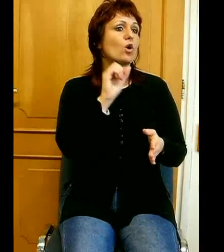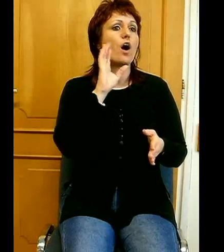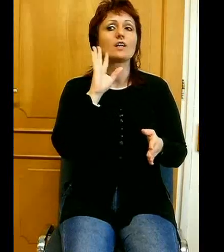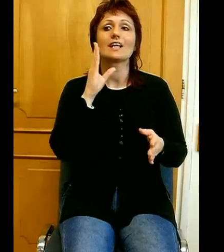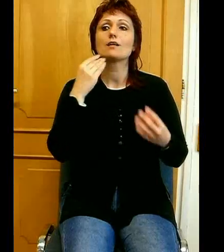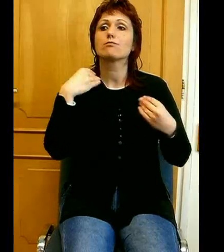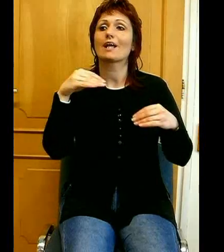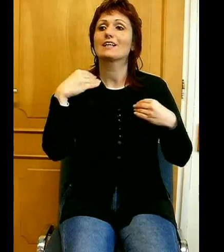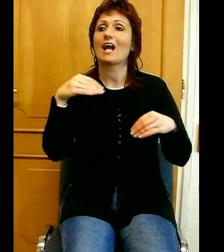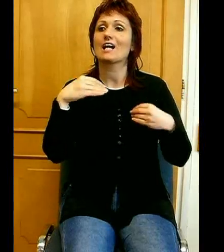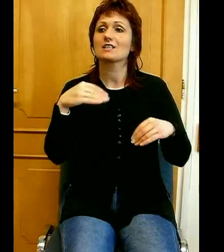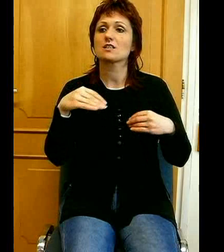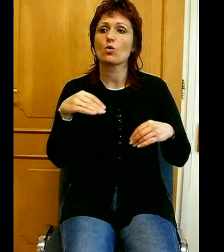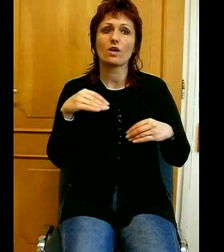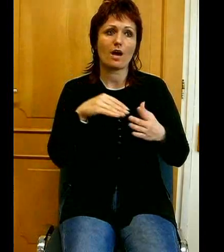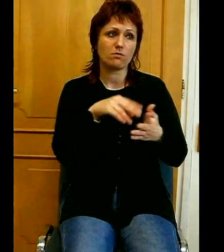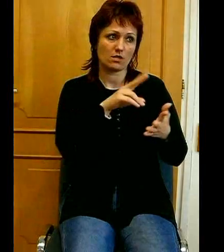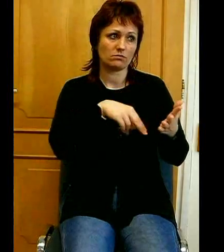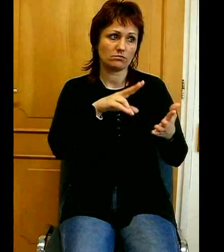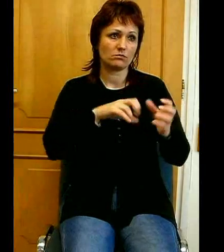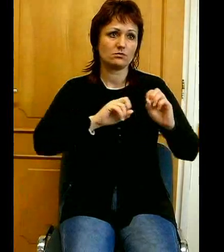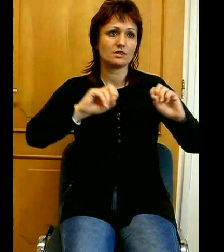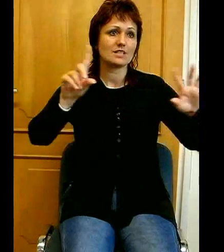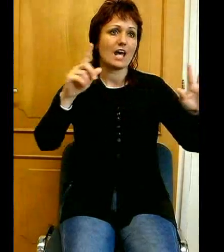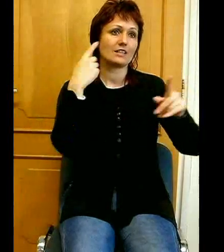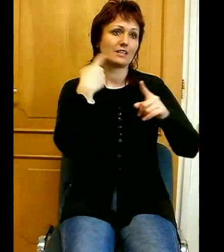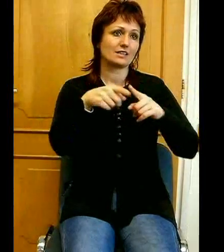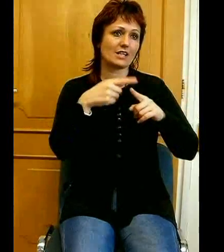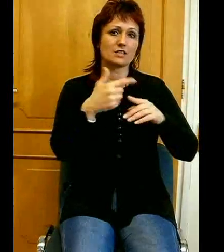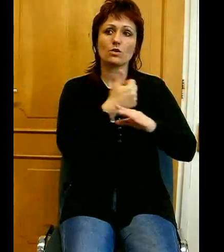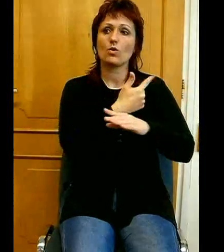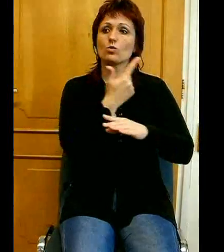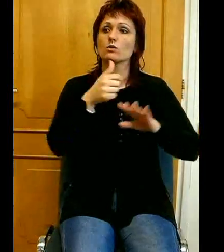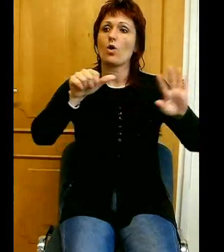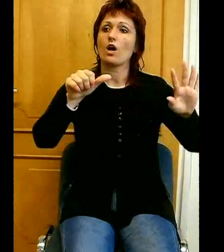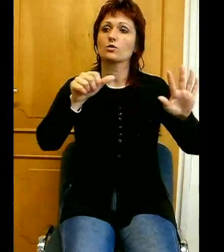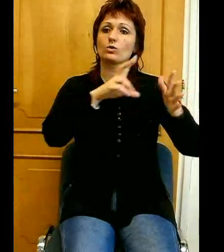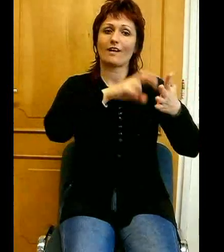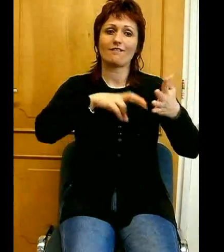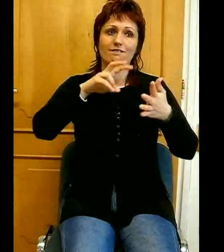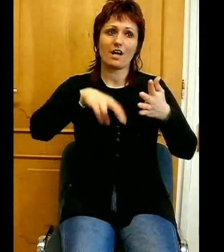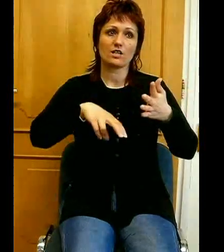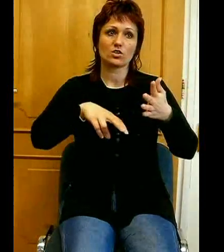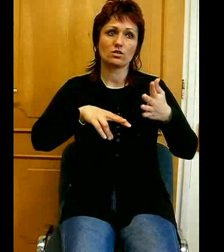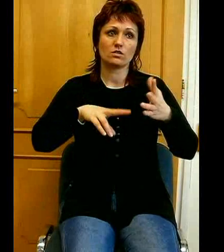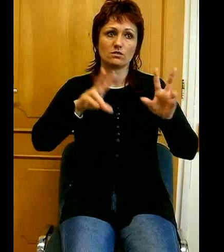a 17. rész 26. versében, Isten határozta el,